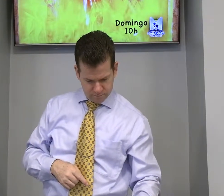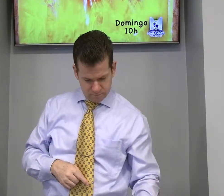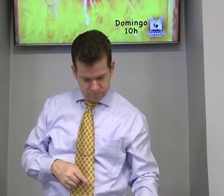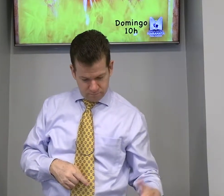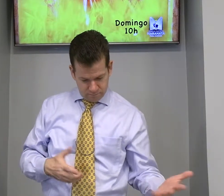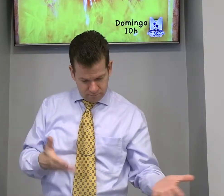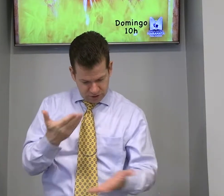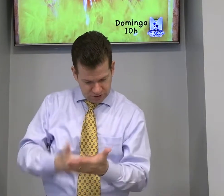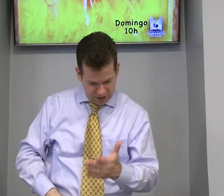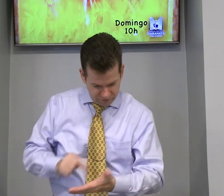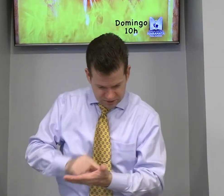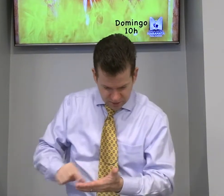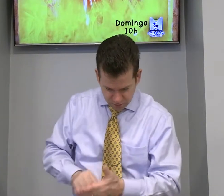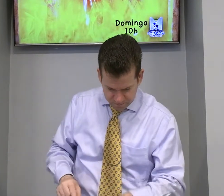Vamos ver aqui, ver se era.